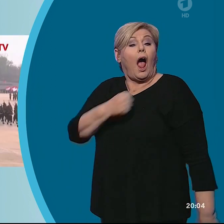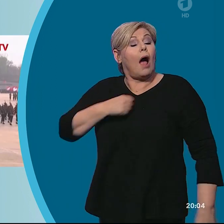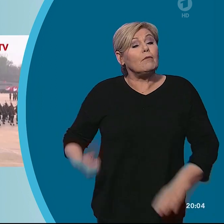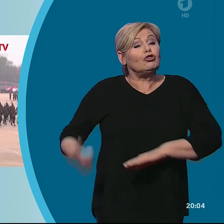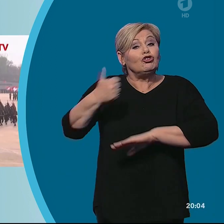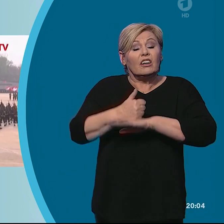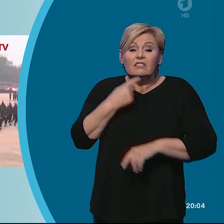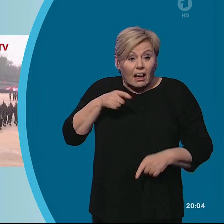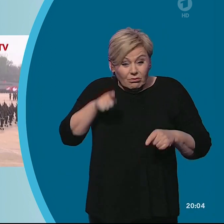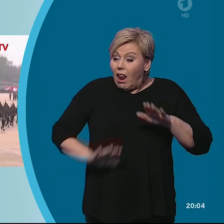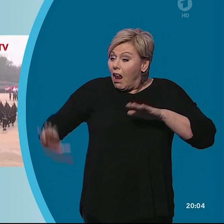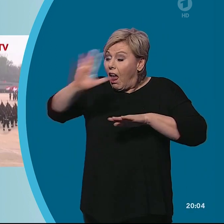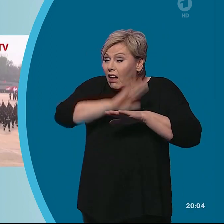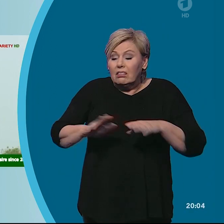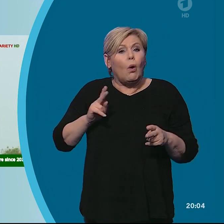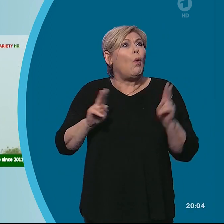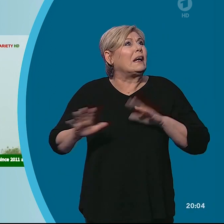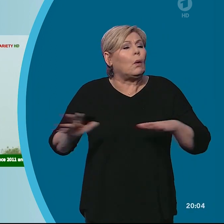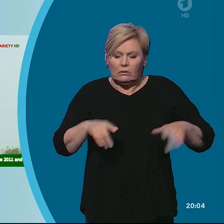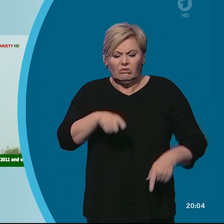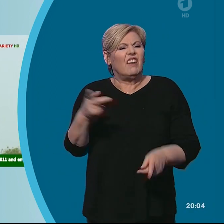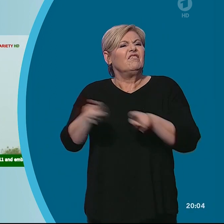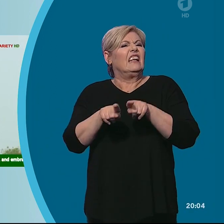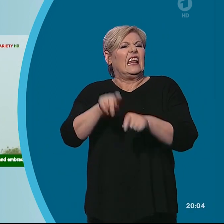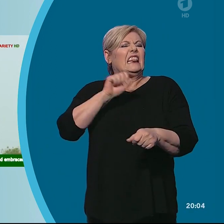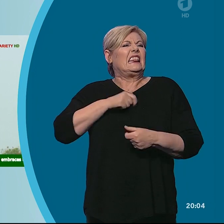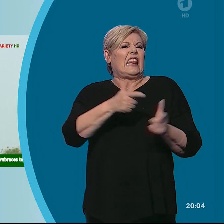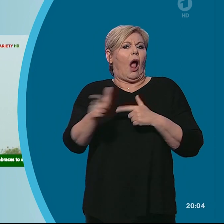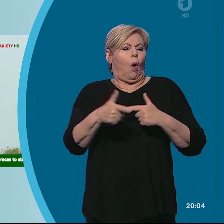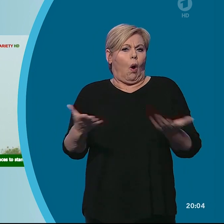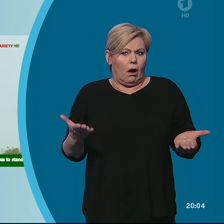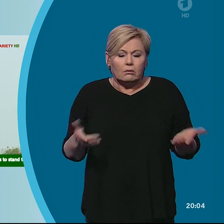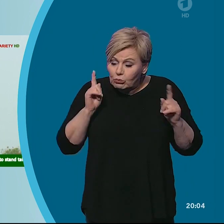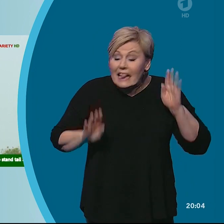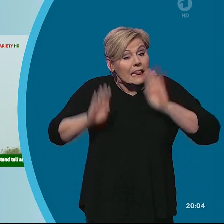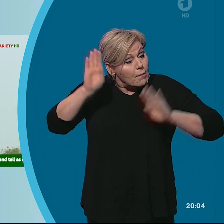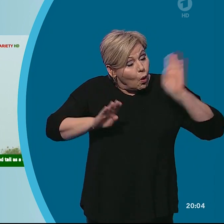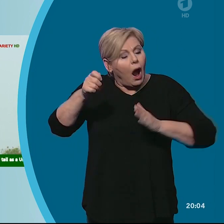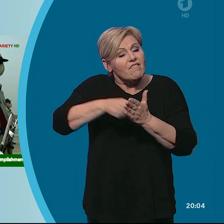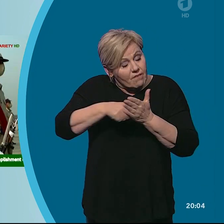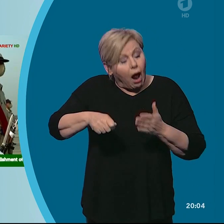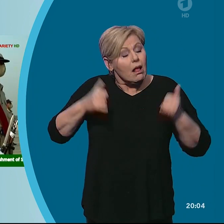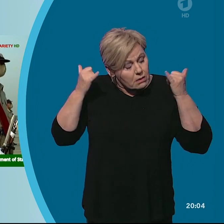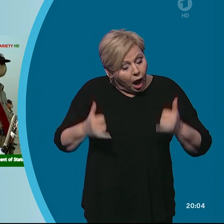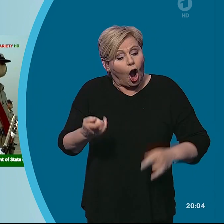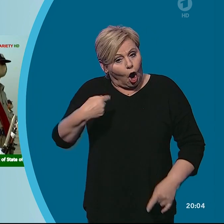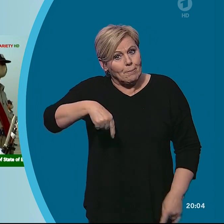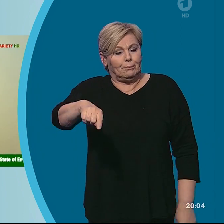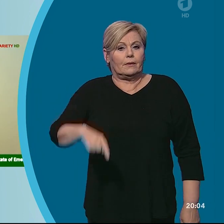Land, bezeichnet sie als Terrorismus und versichert erneut, dass es demokratische Wahlen geben werde. Sobald der